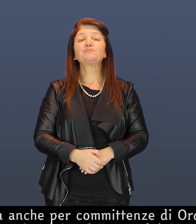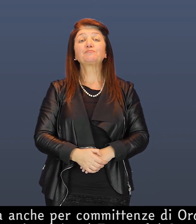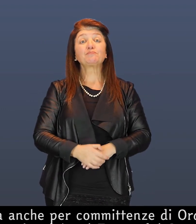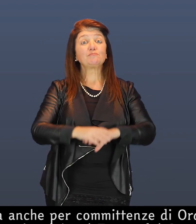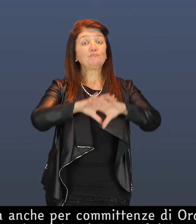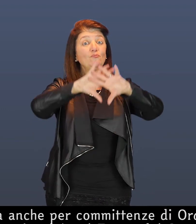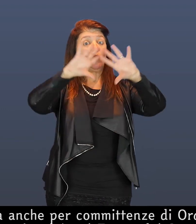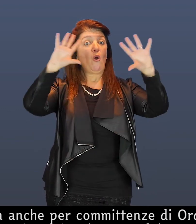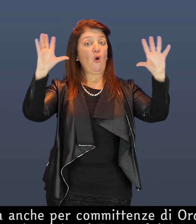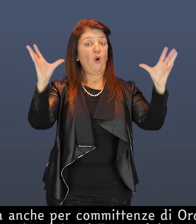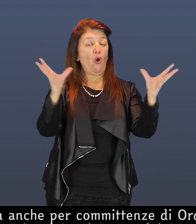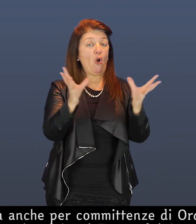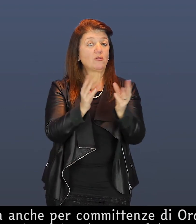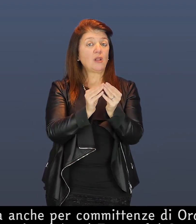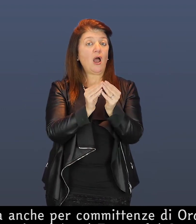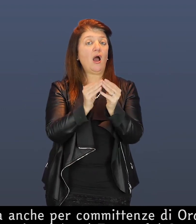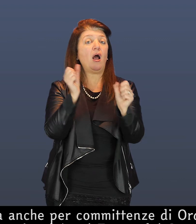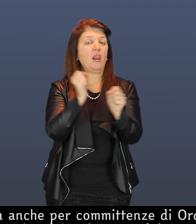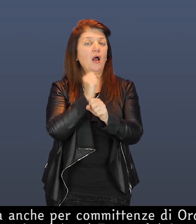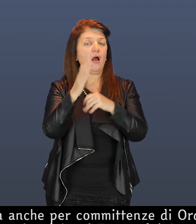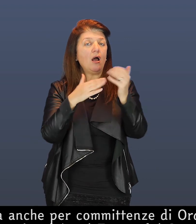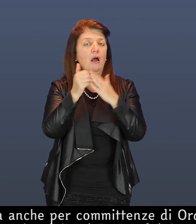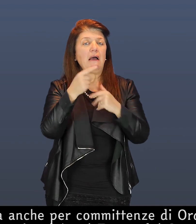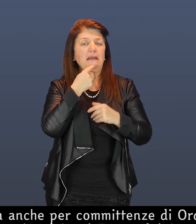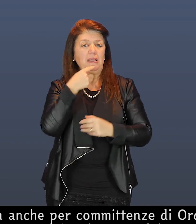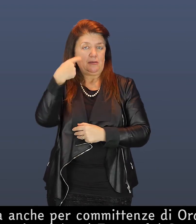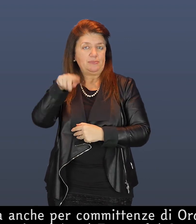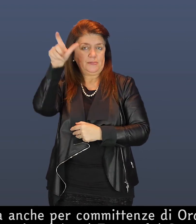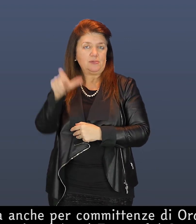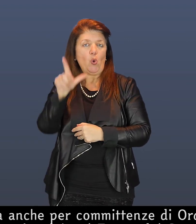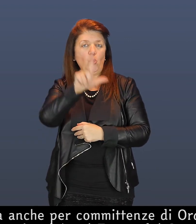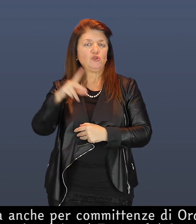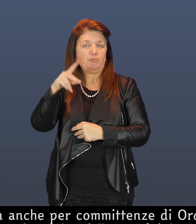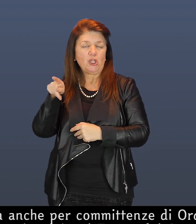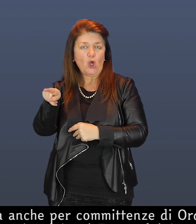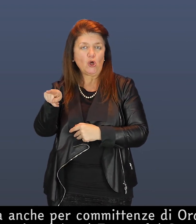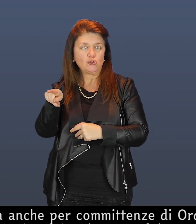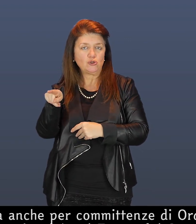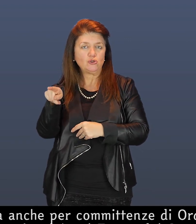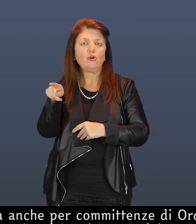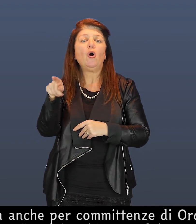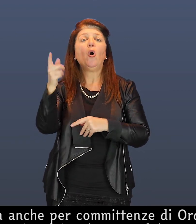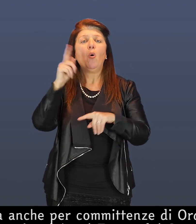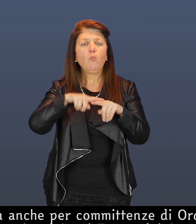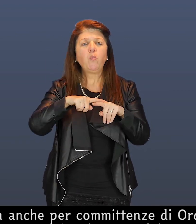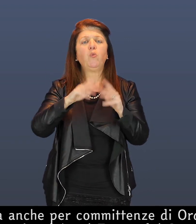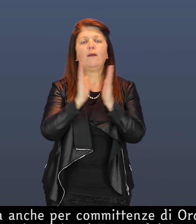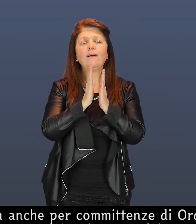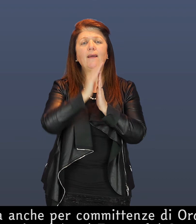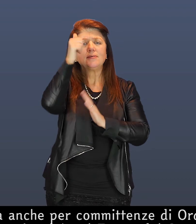Prinotto lavora anche per committenze di ordini religiosi come si vedrà nel Teatro del Sacro